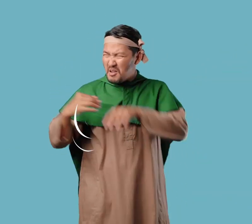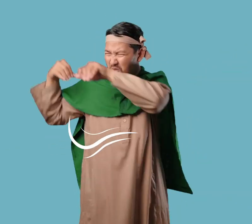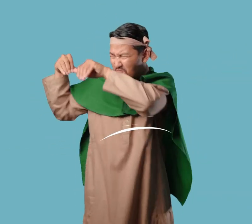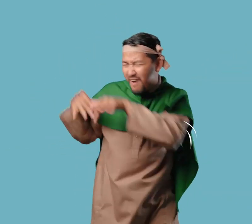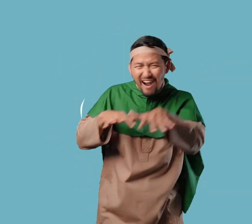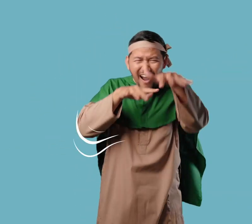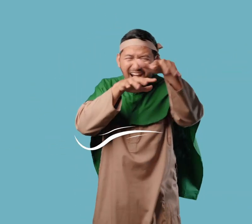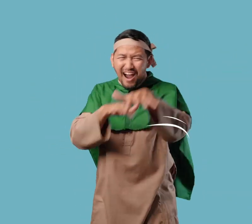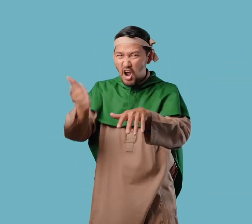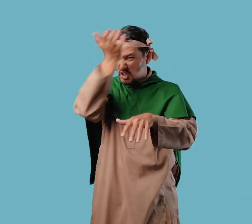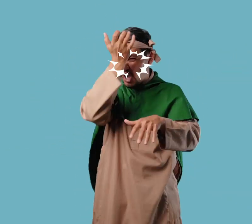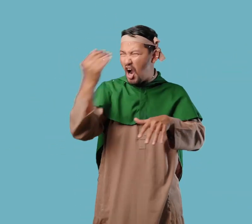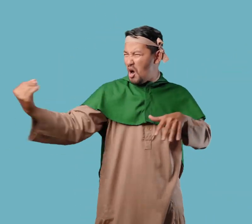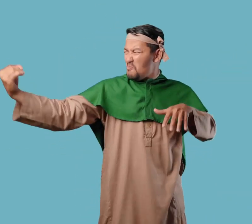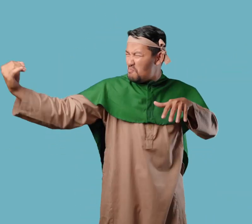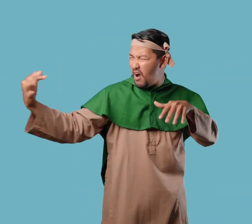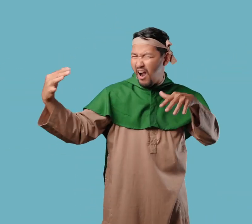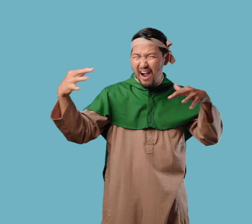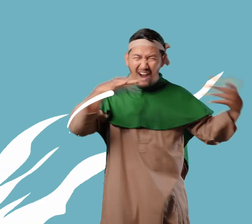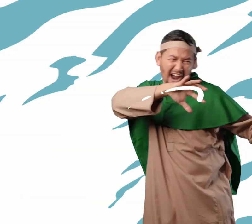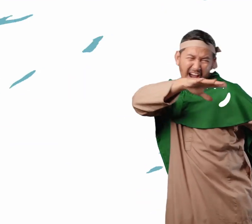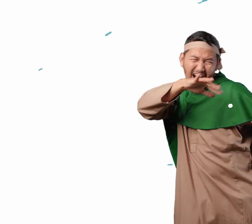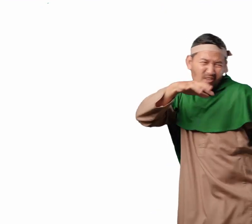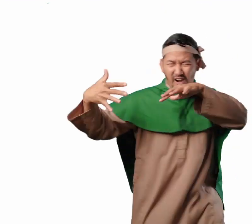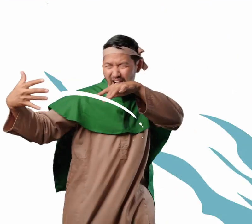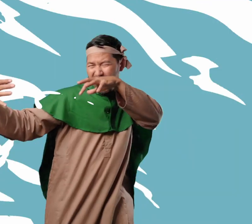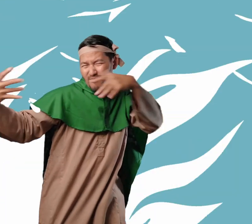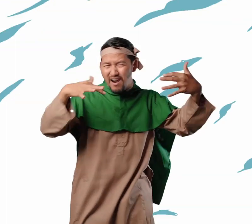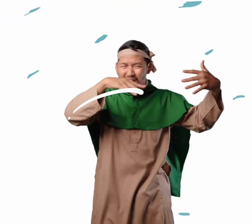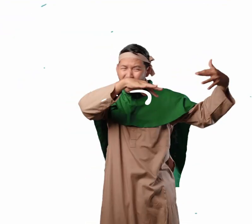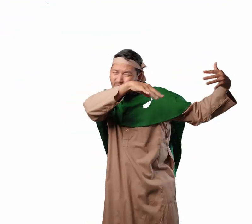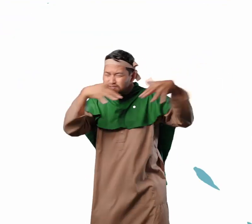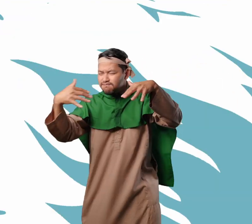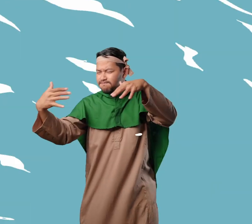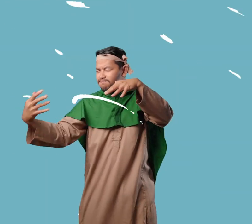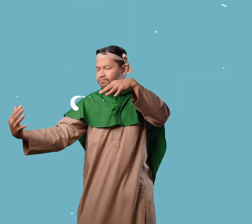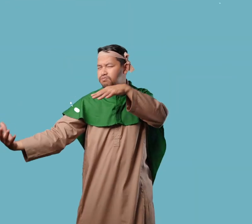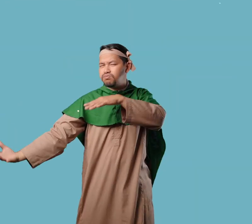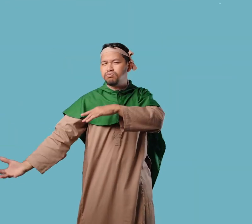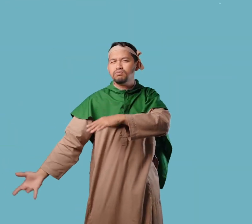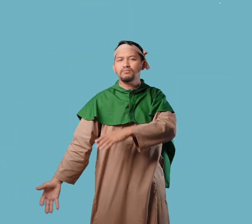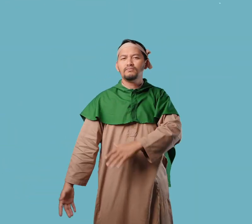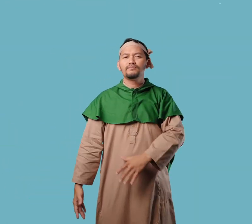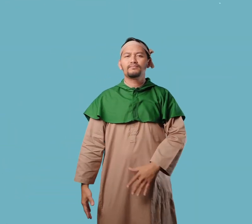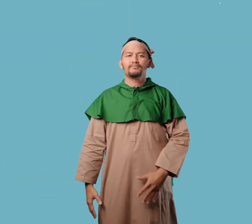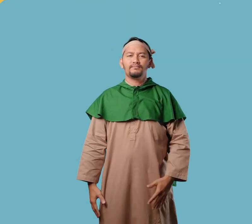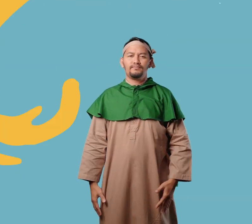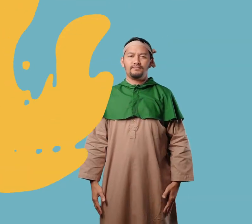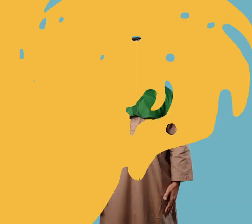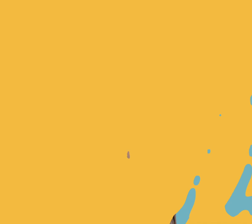Begitu banyak perang yang dijalani umat muslim saat itu Untuk melawan orang-orang yang menentang Tauhid dan mengusuhi umat Islam